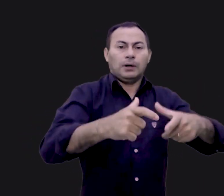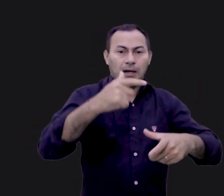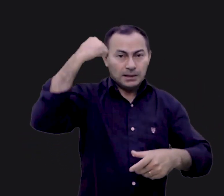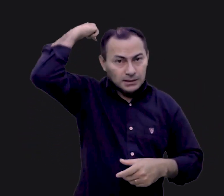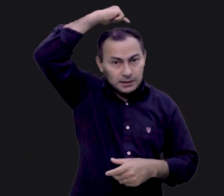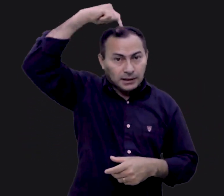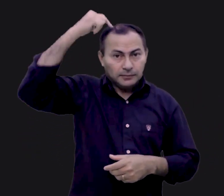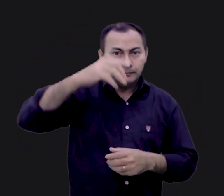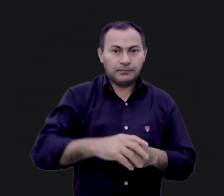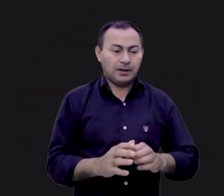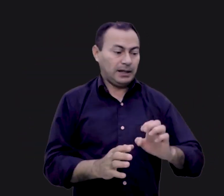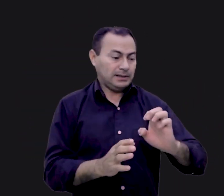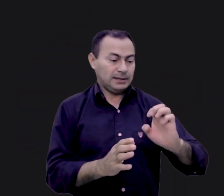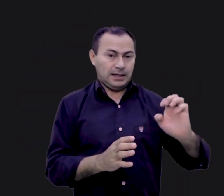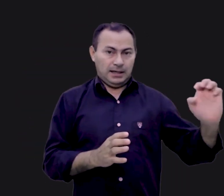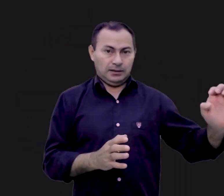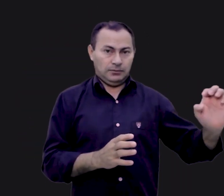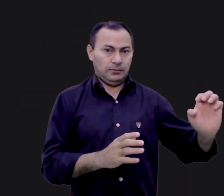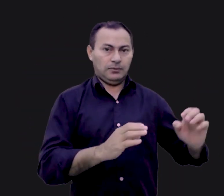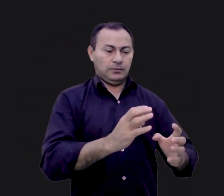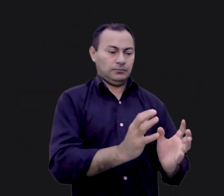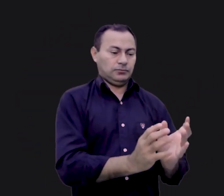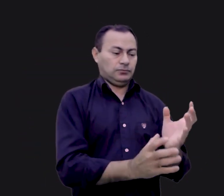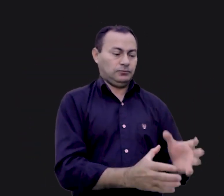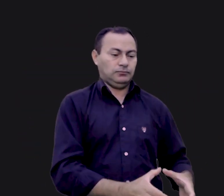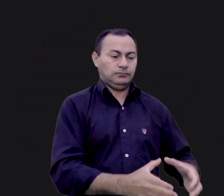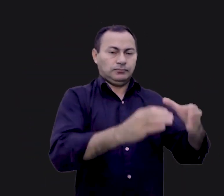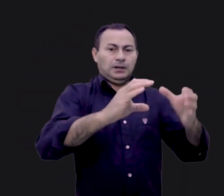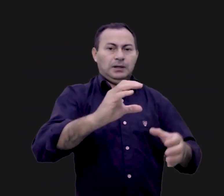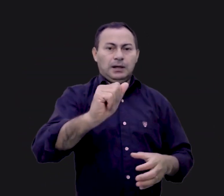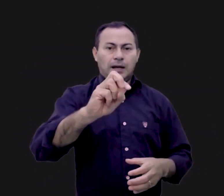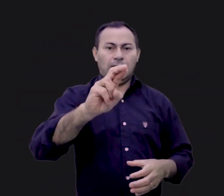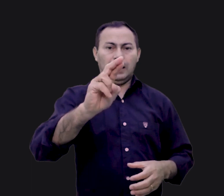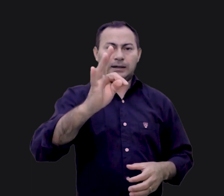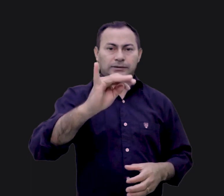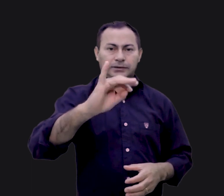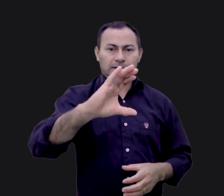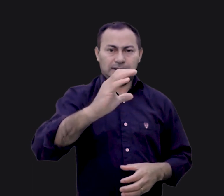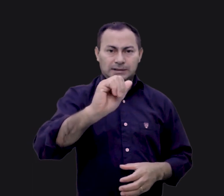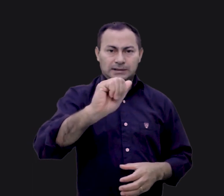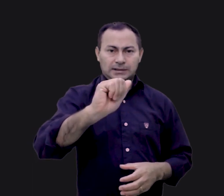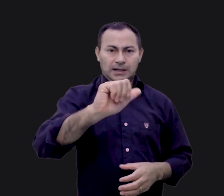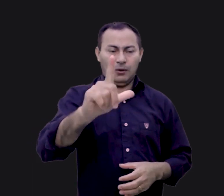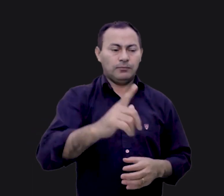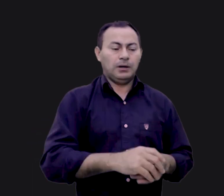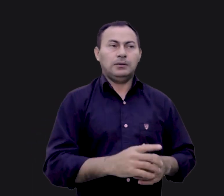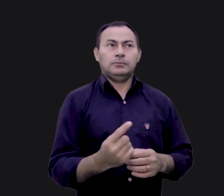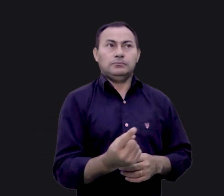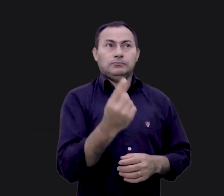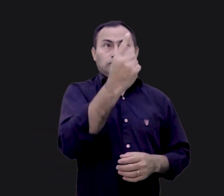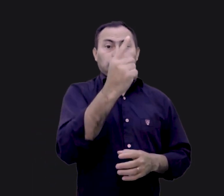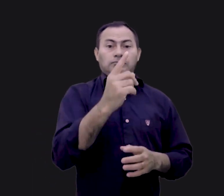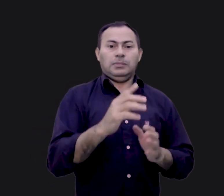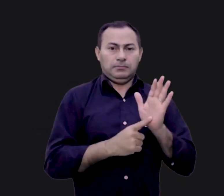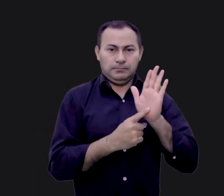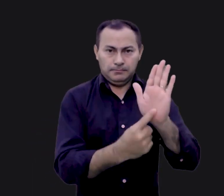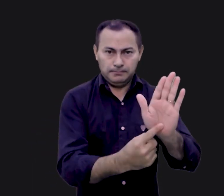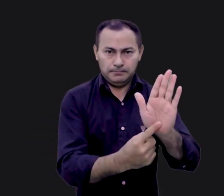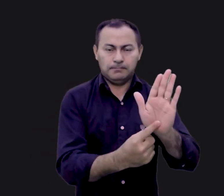santo. À sua esquerda estava o castiçal. O castiçal era altamente significativo. Representava